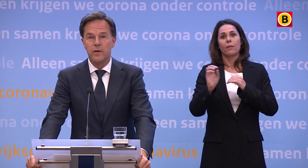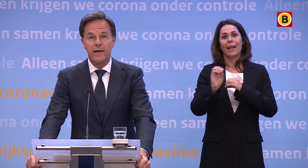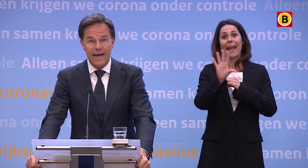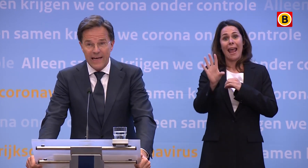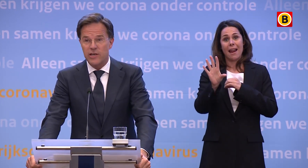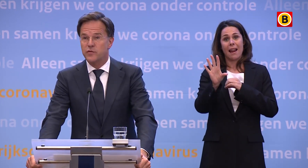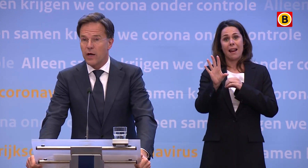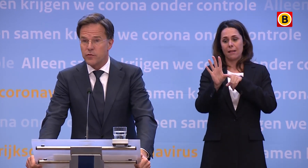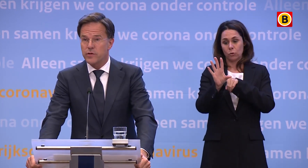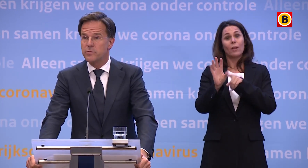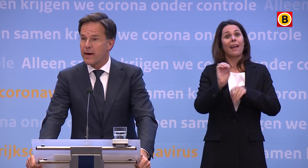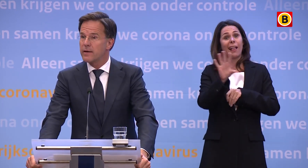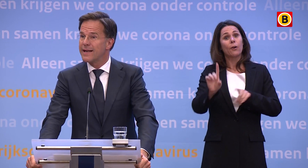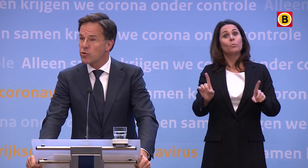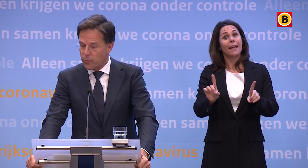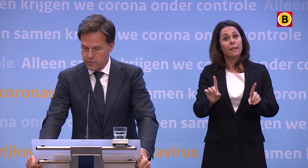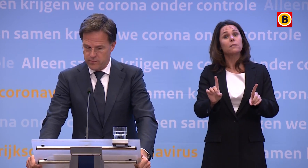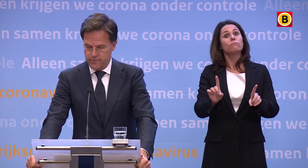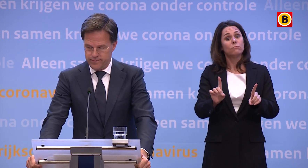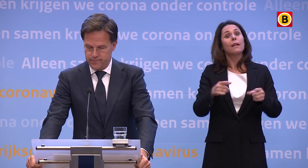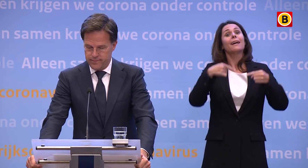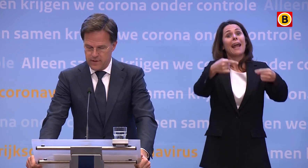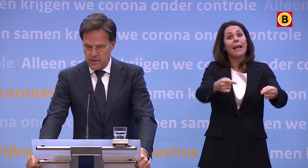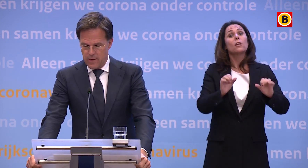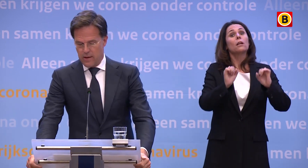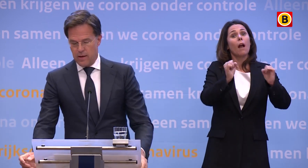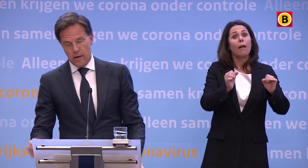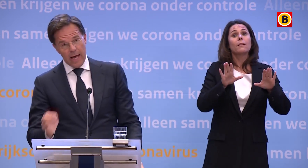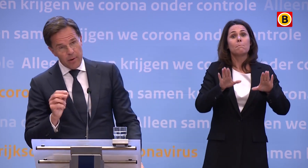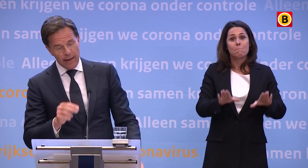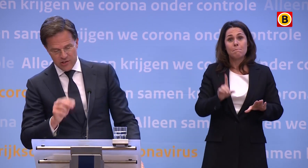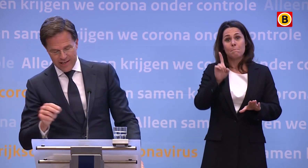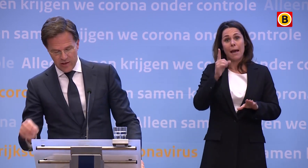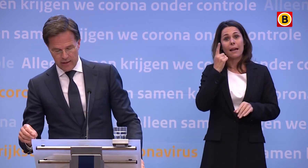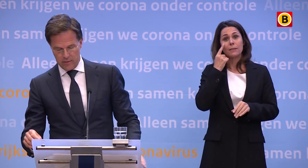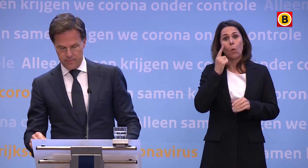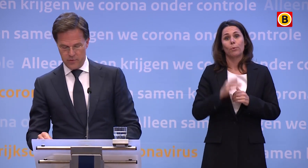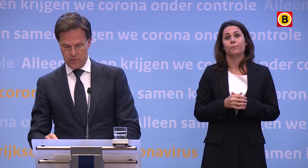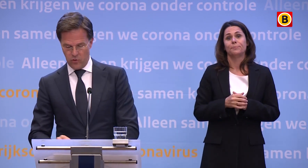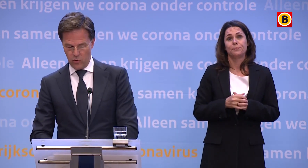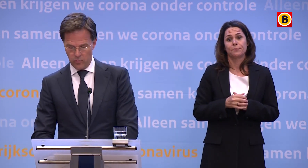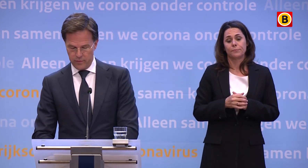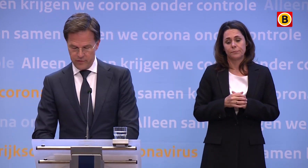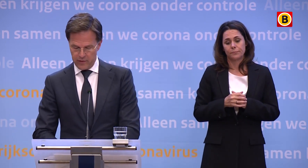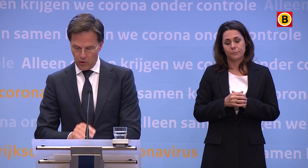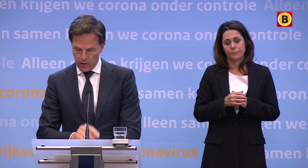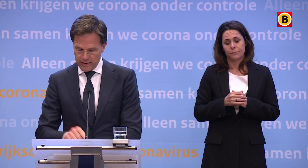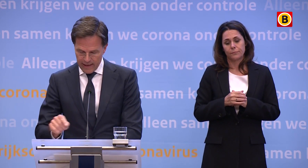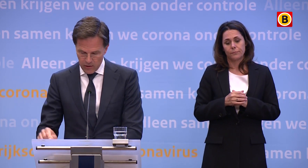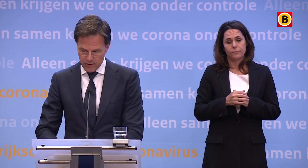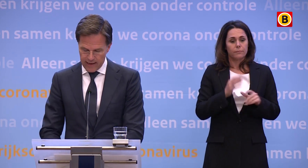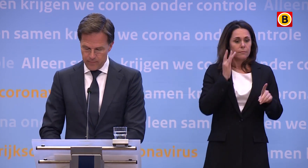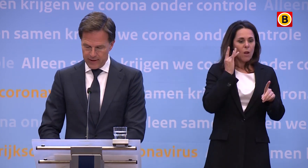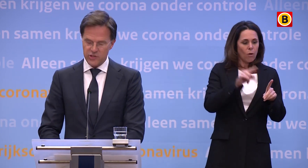Dus reizen is verantwoord, maar let op. Het belangrijkste criterium om van